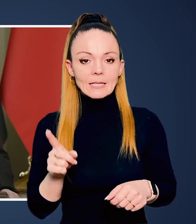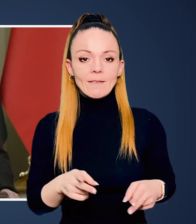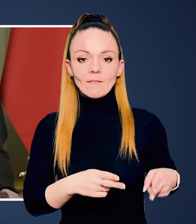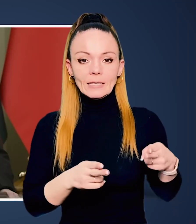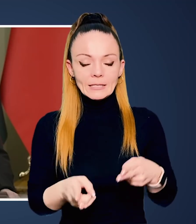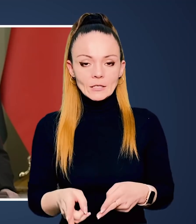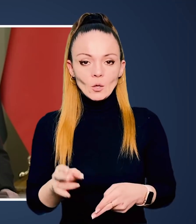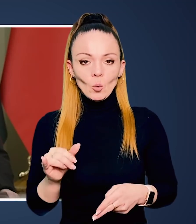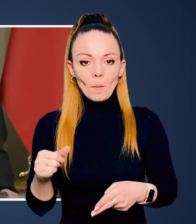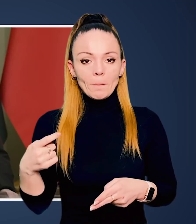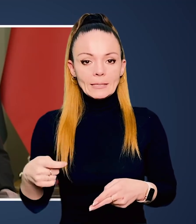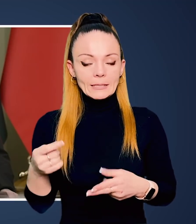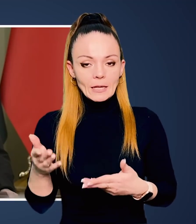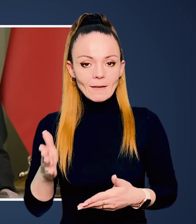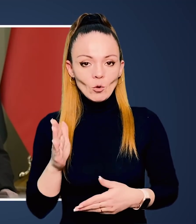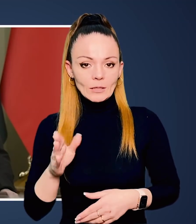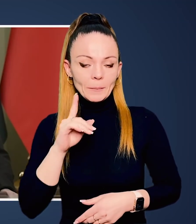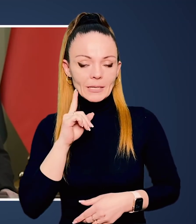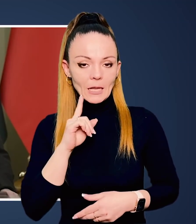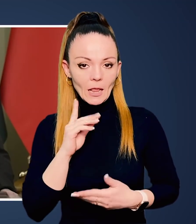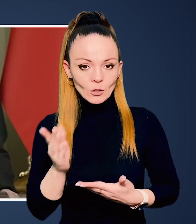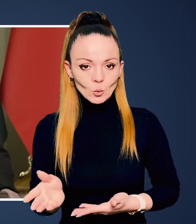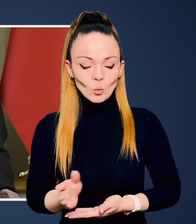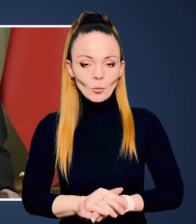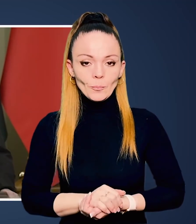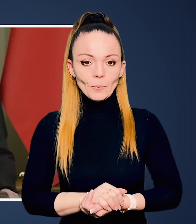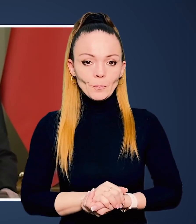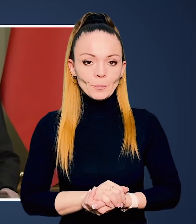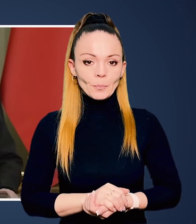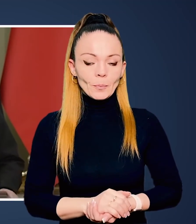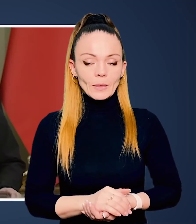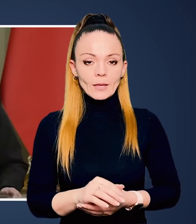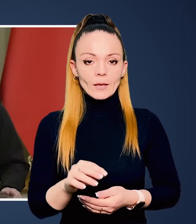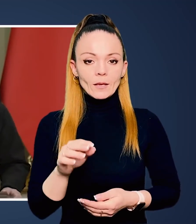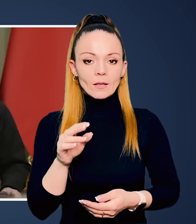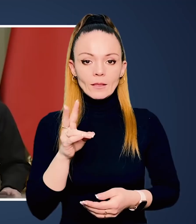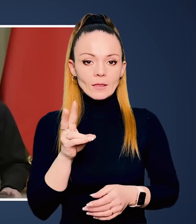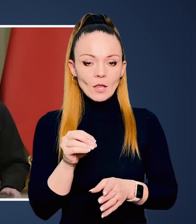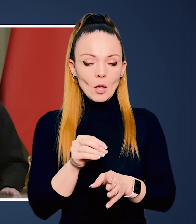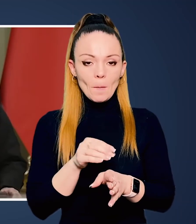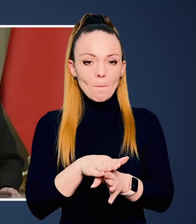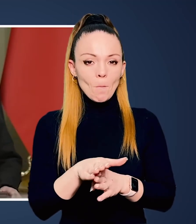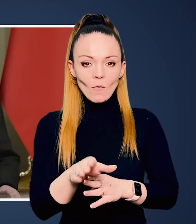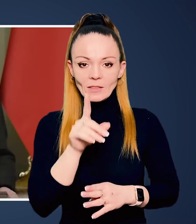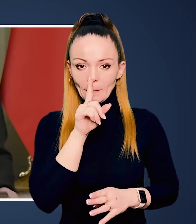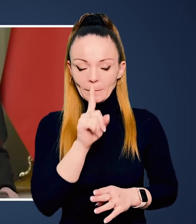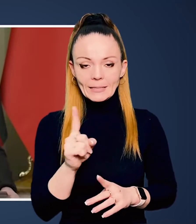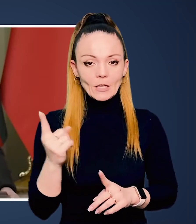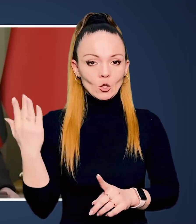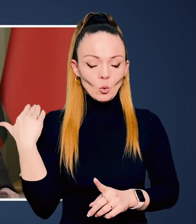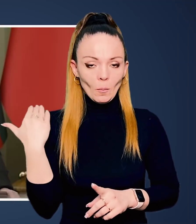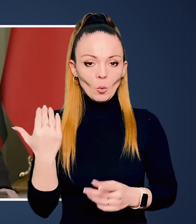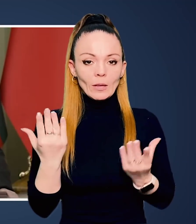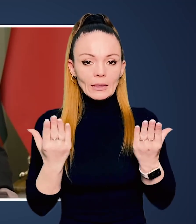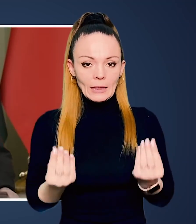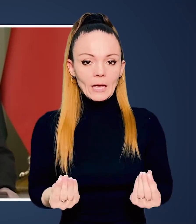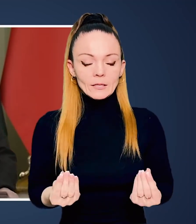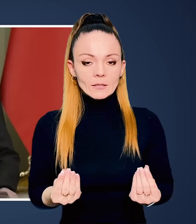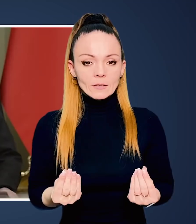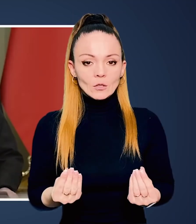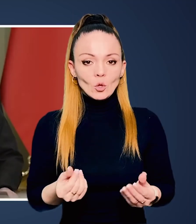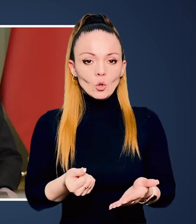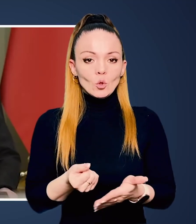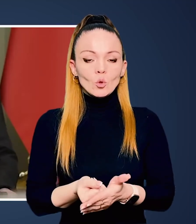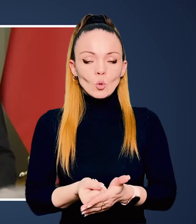з візитом у президента Володимира Зеленського. Неповний місяць день